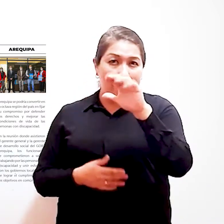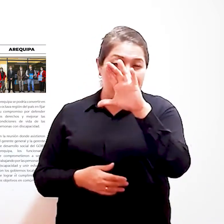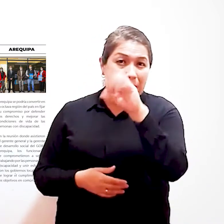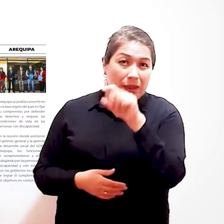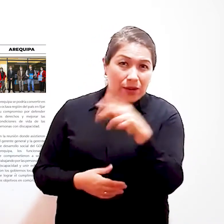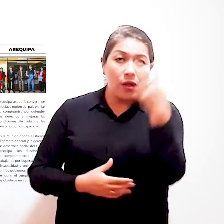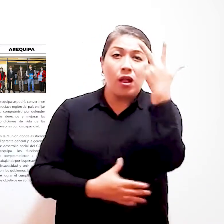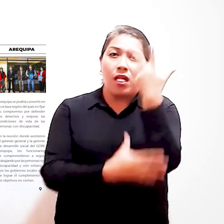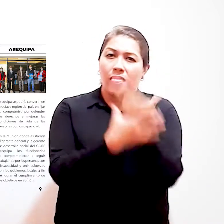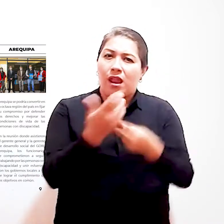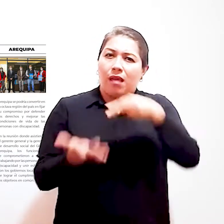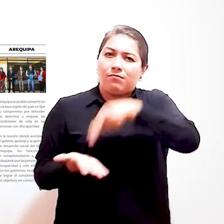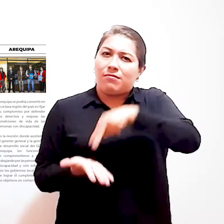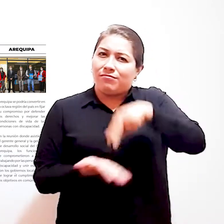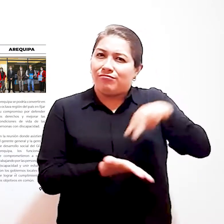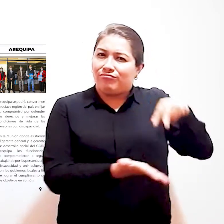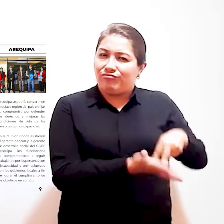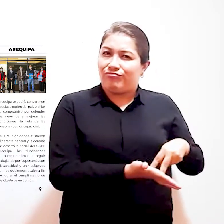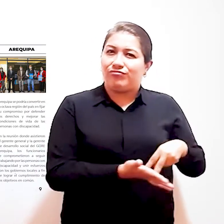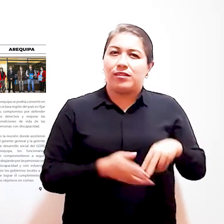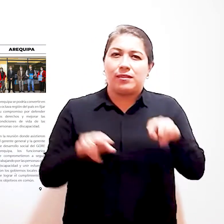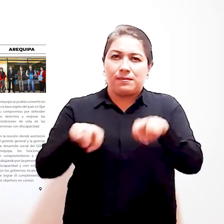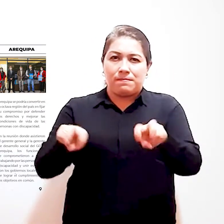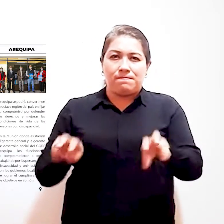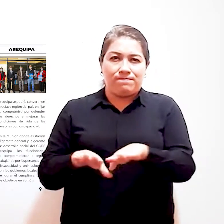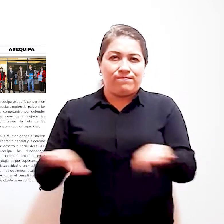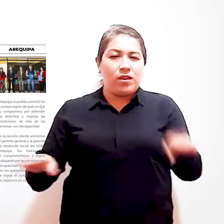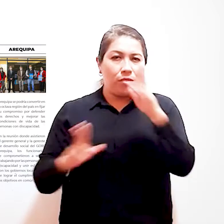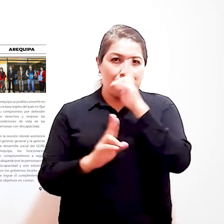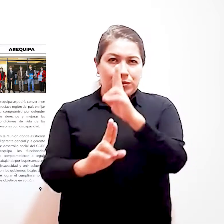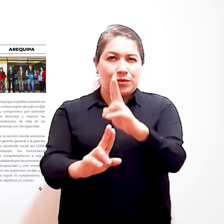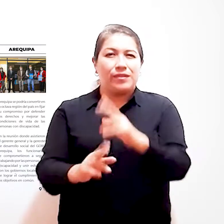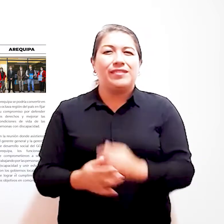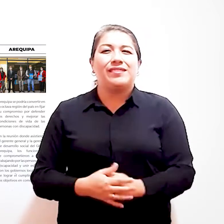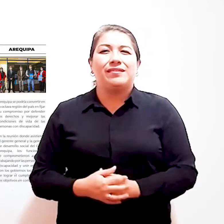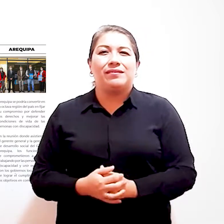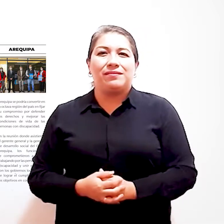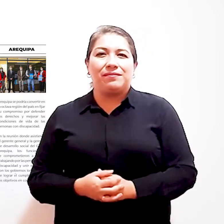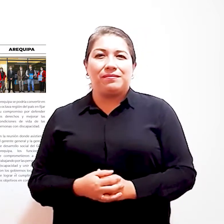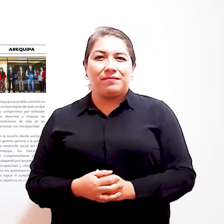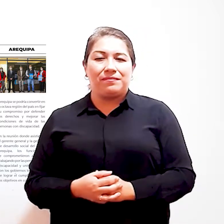Conadis, Marco Antonio Gamarra, los tres de pie frente a la mesa de